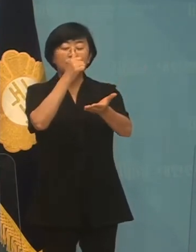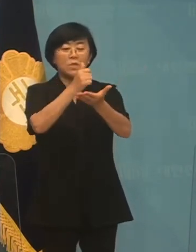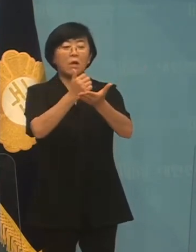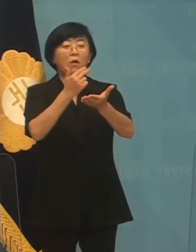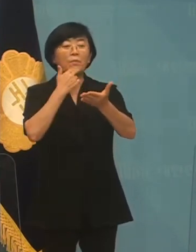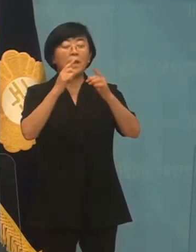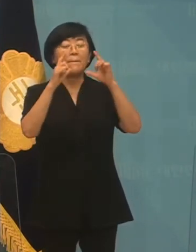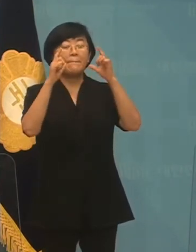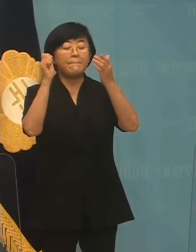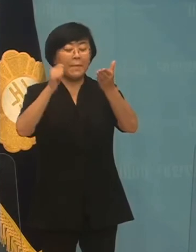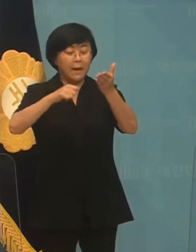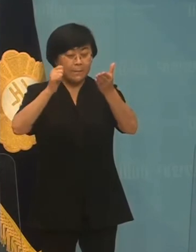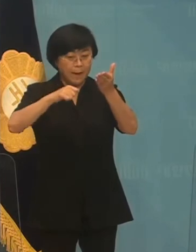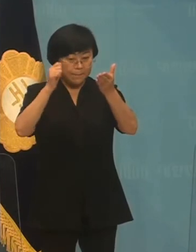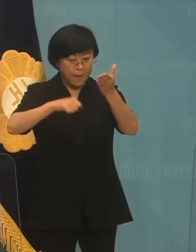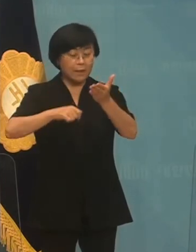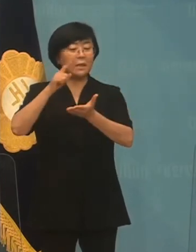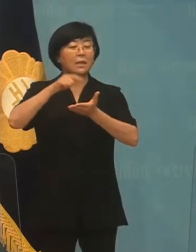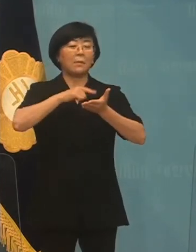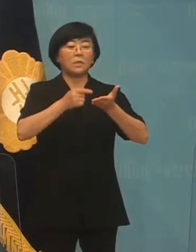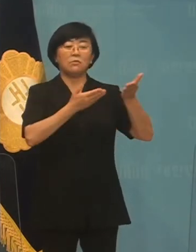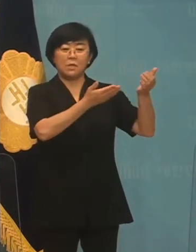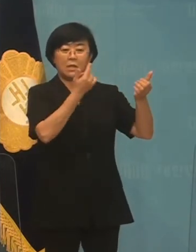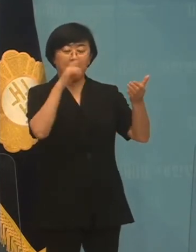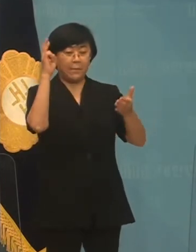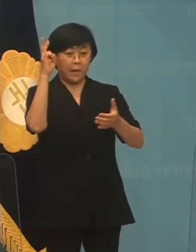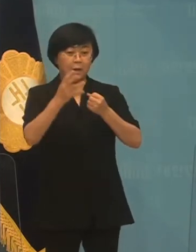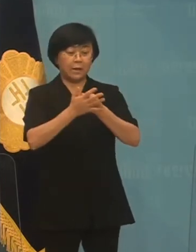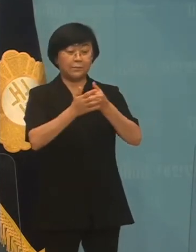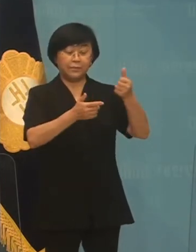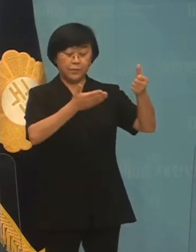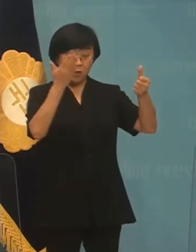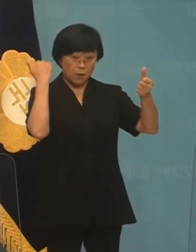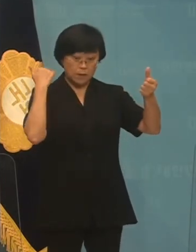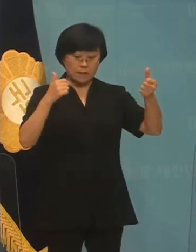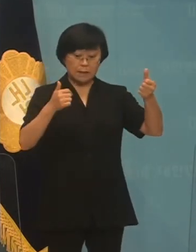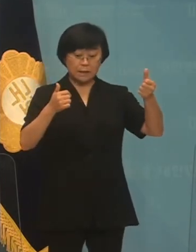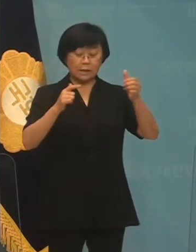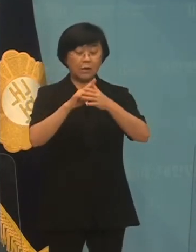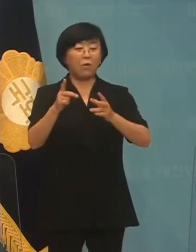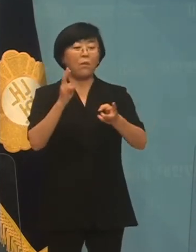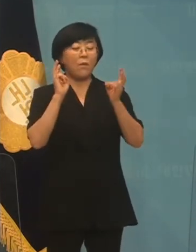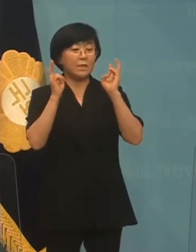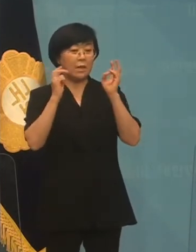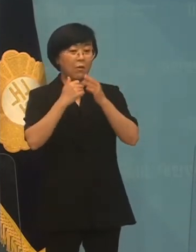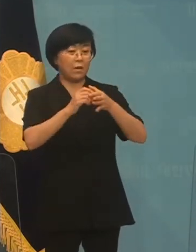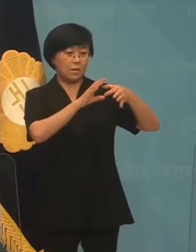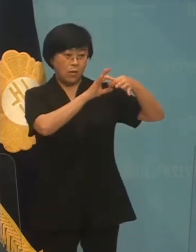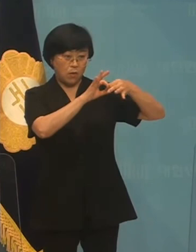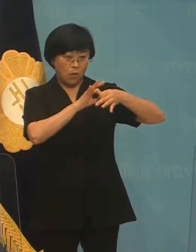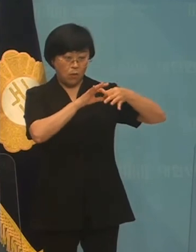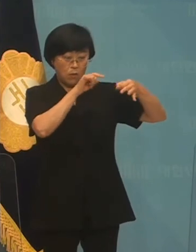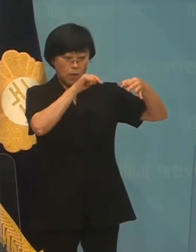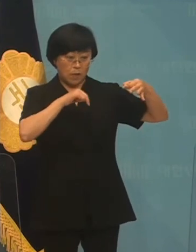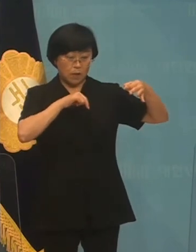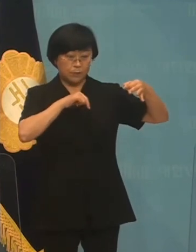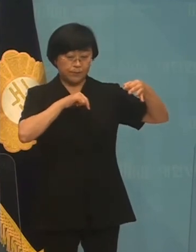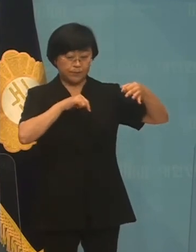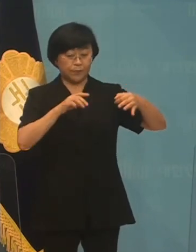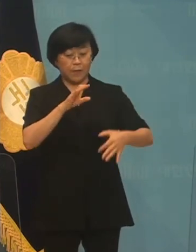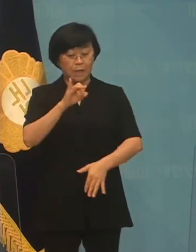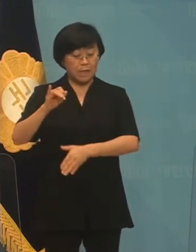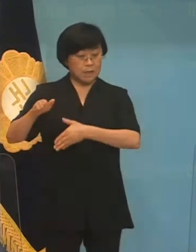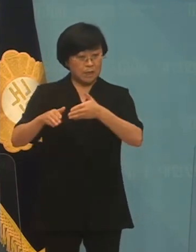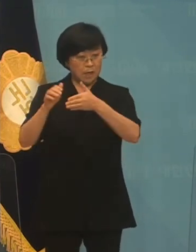의심을 낮게 충분하고 권순일 전 대법관과 하천 대유의 연결 고리에 이재명